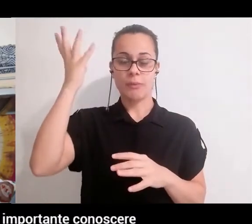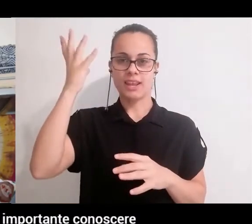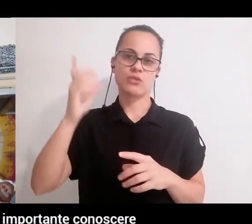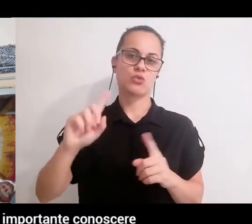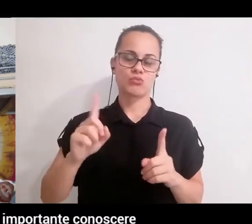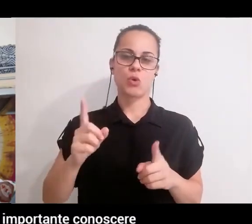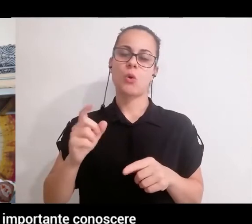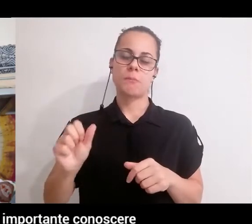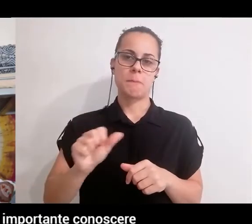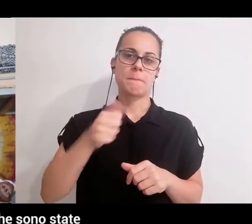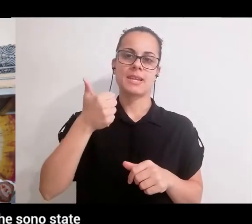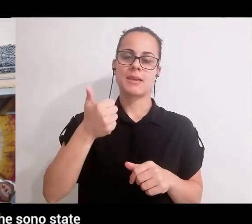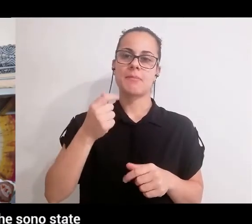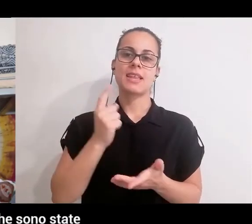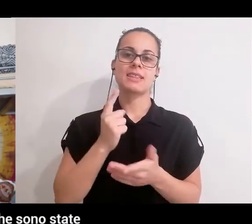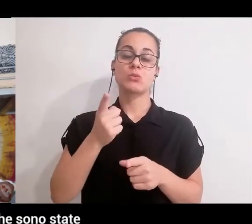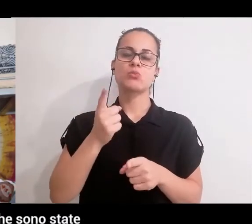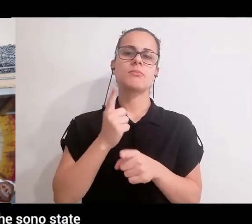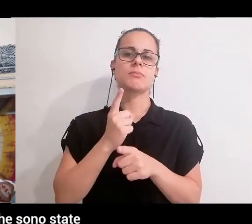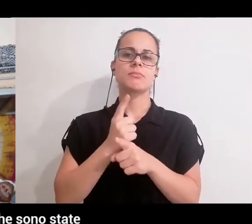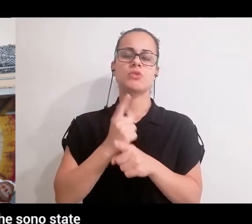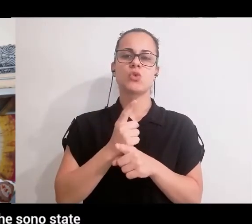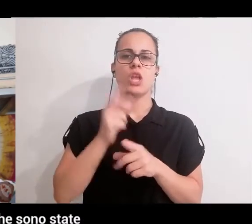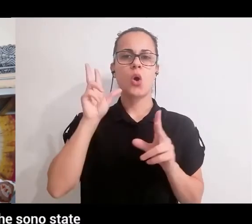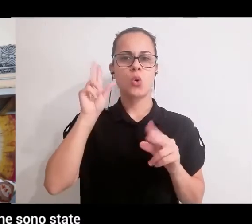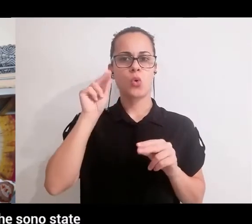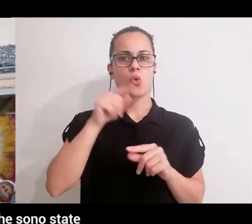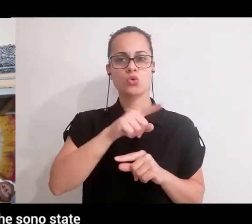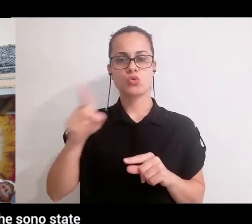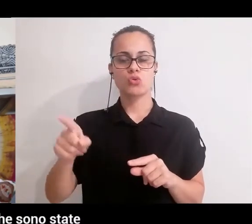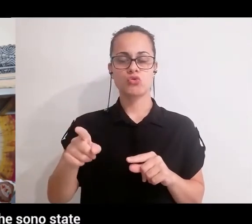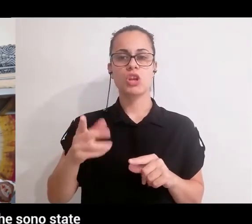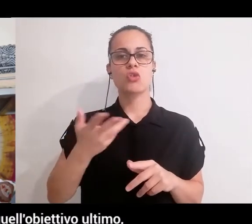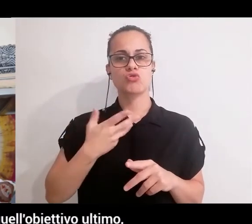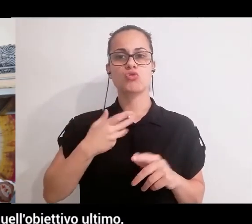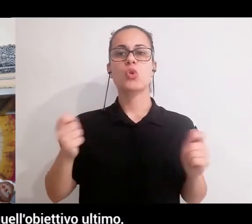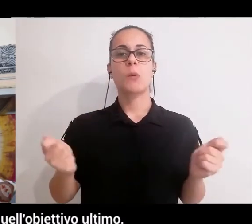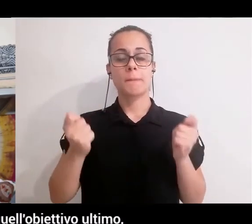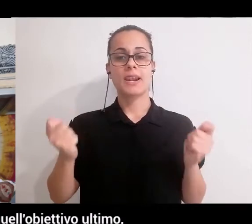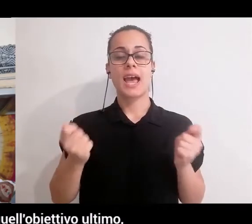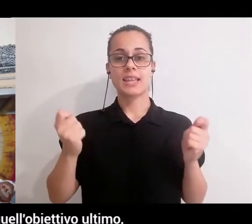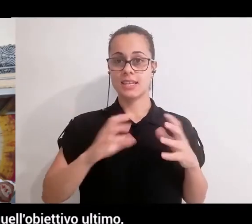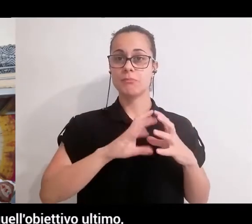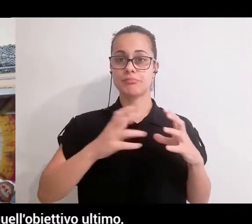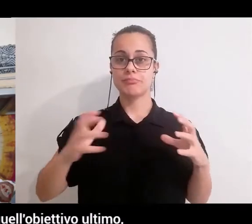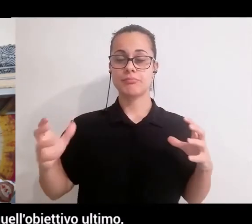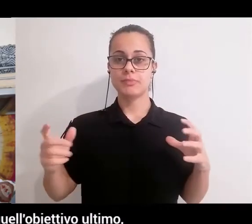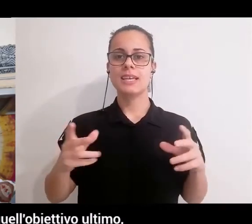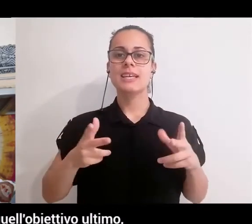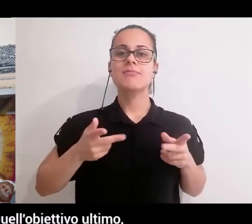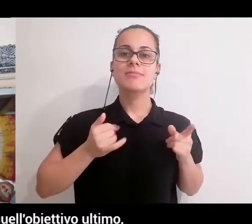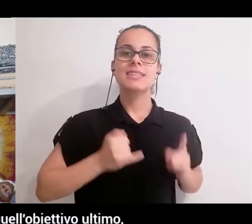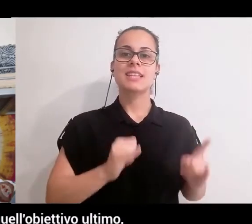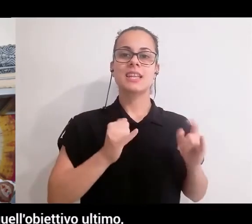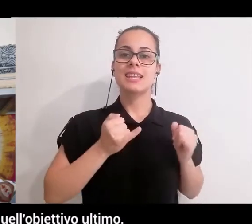però è importante conoscere che secondo gli iscritti tutte queste pratiche sono state create, sono